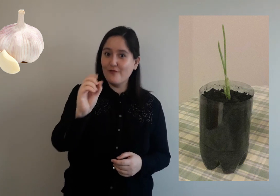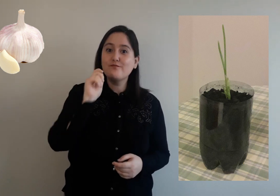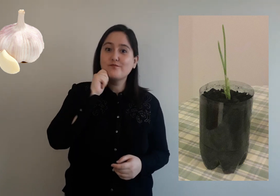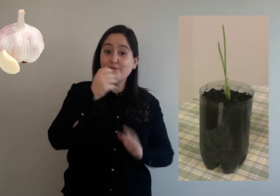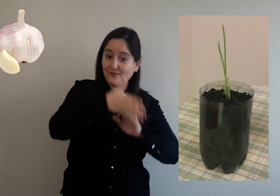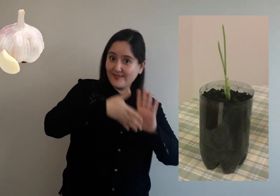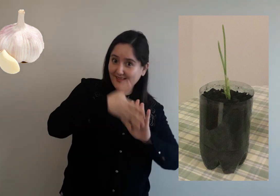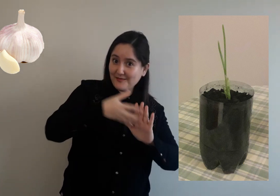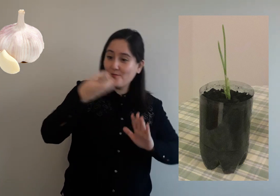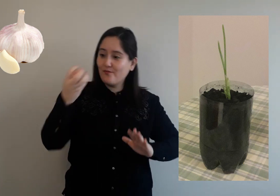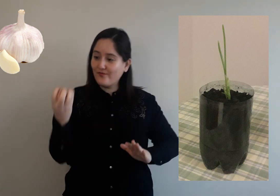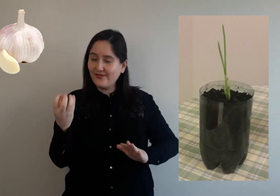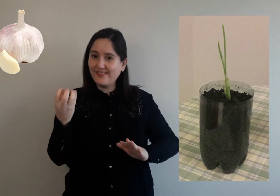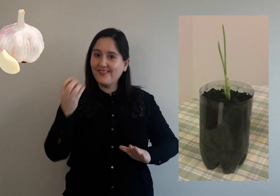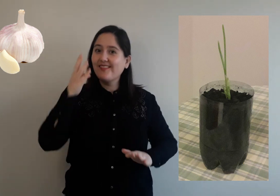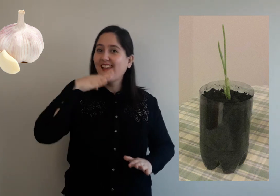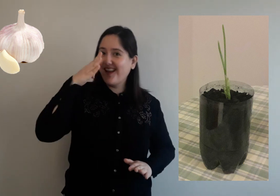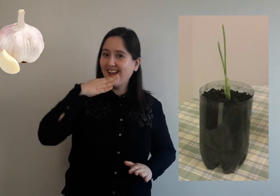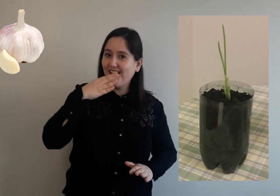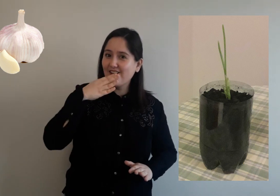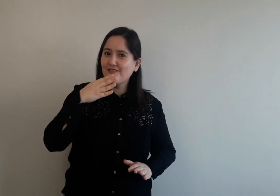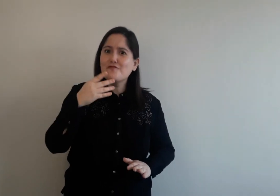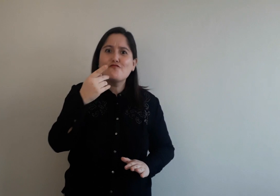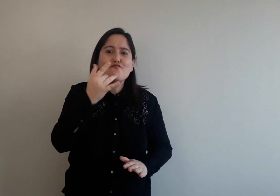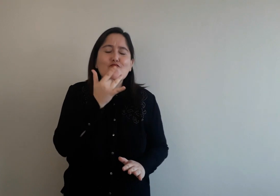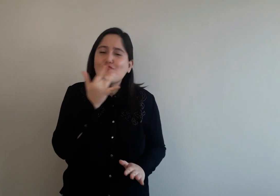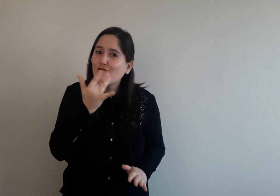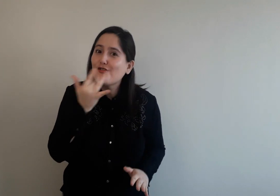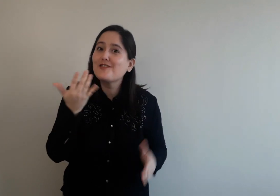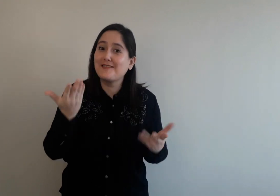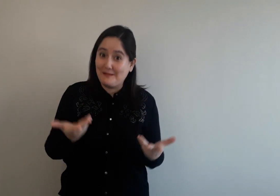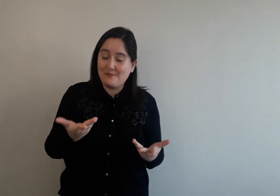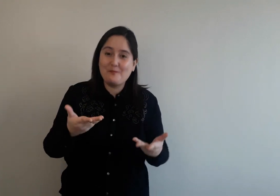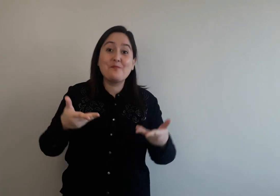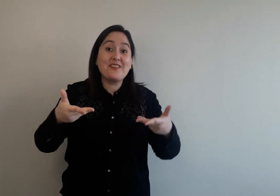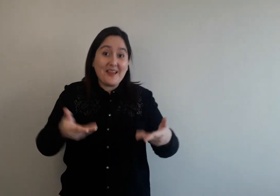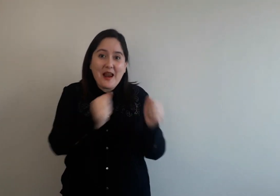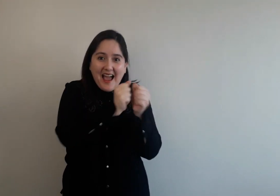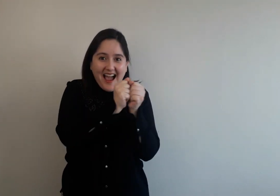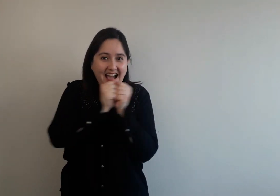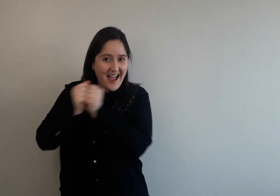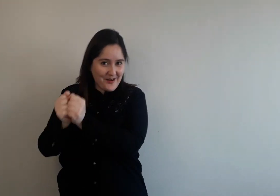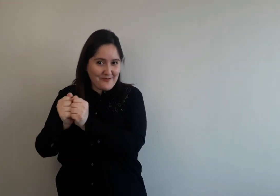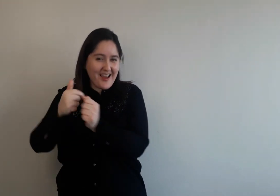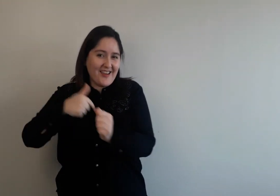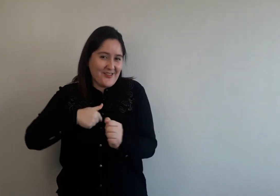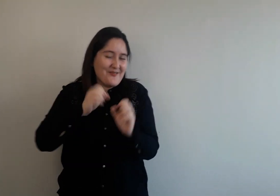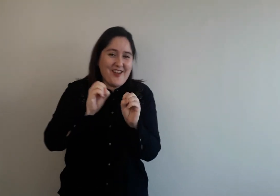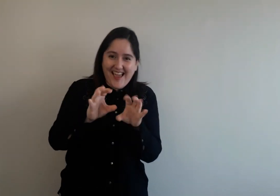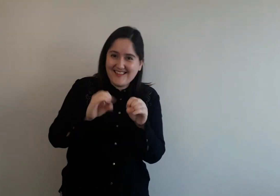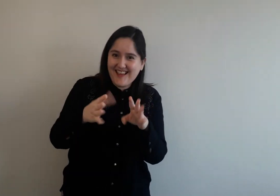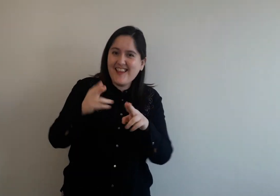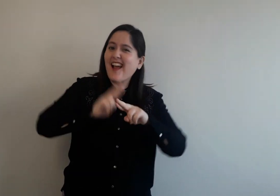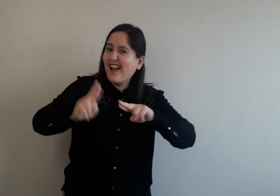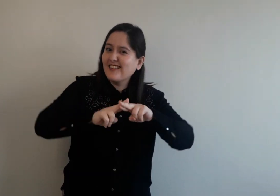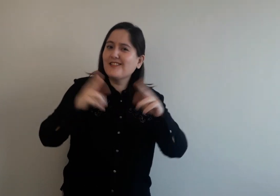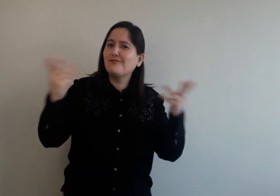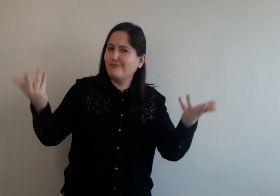Esta es su seña. Es muy simple. Entonces, ahora acompáñenme y yo les voy a enseñar cómo se hace.